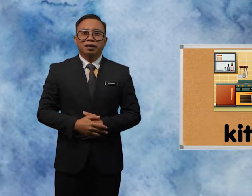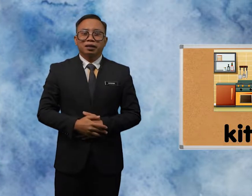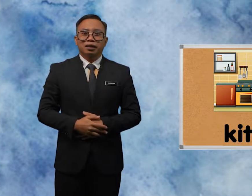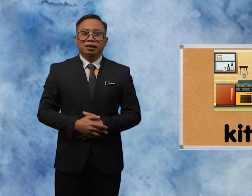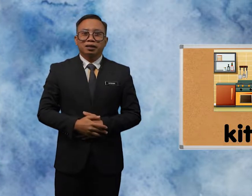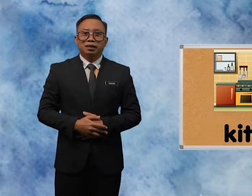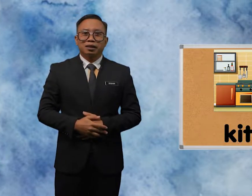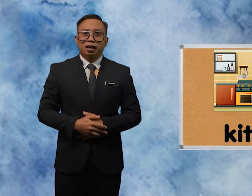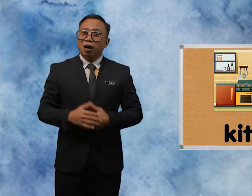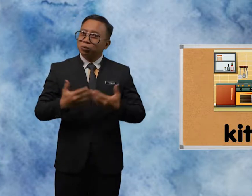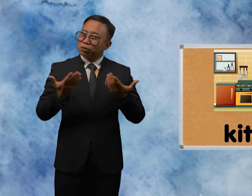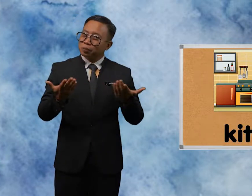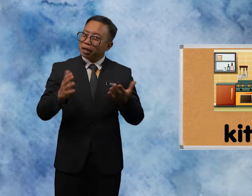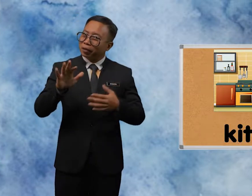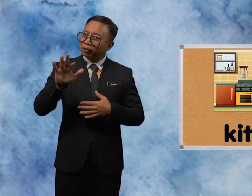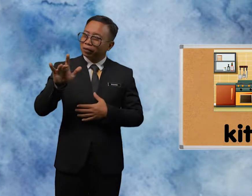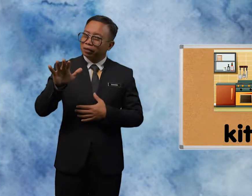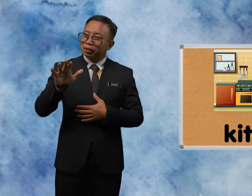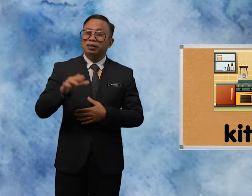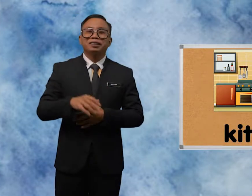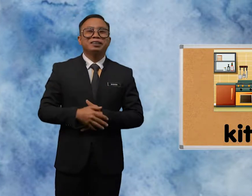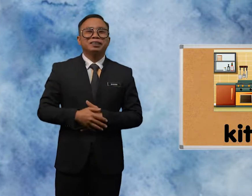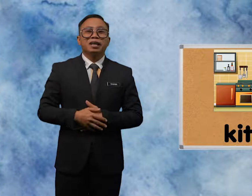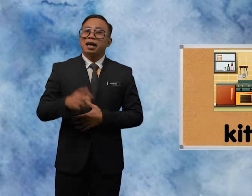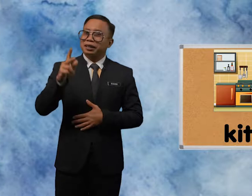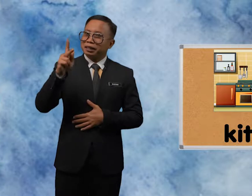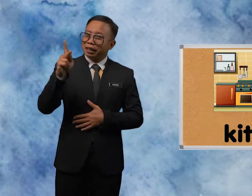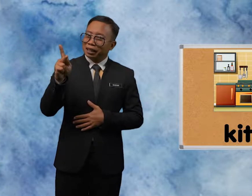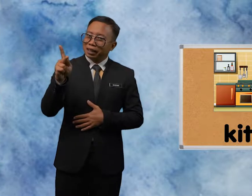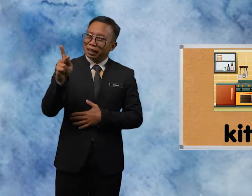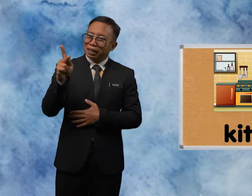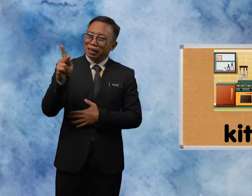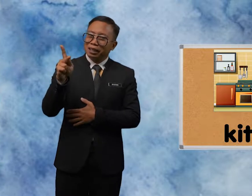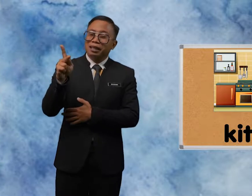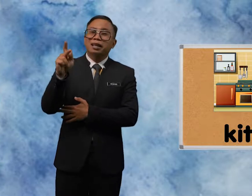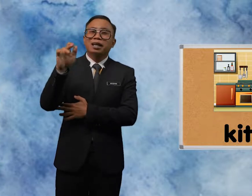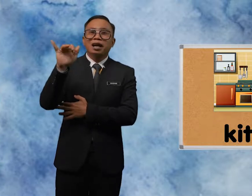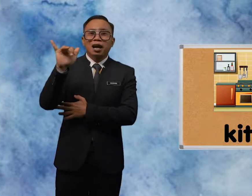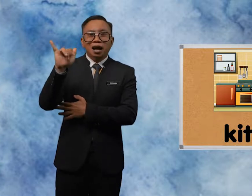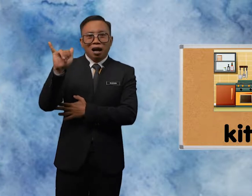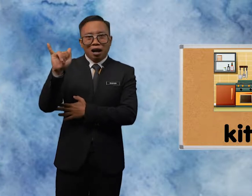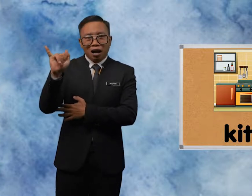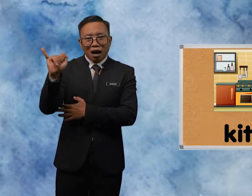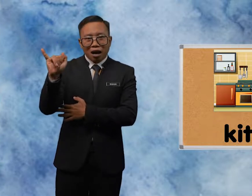How to spell K, I,